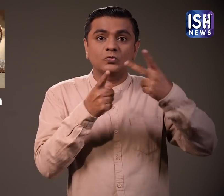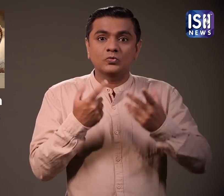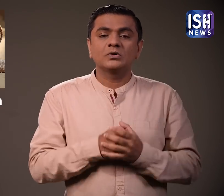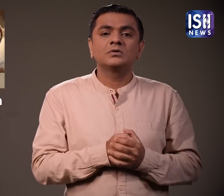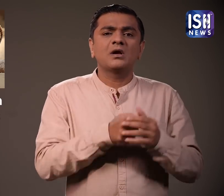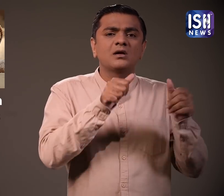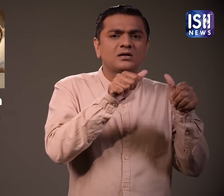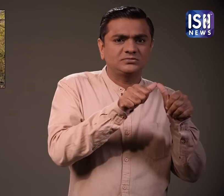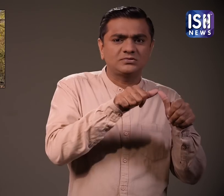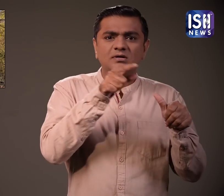एश्याई शेर